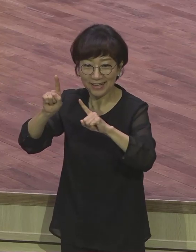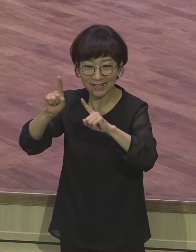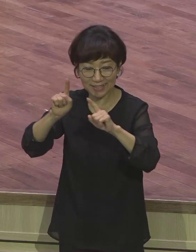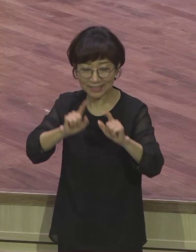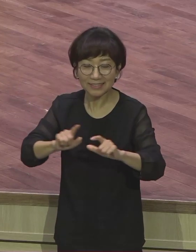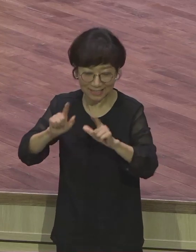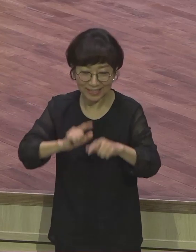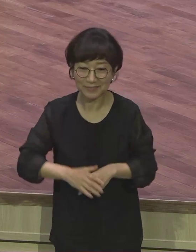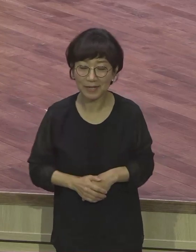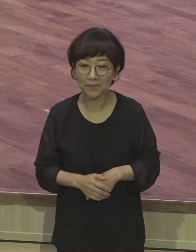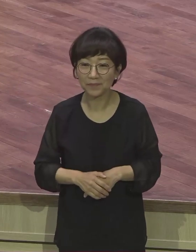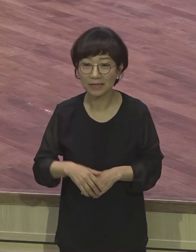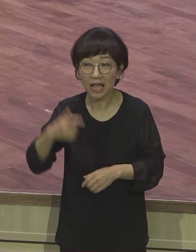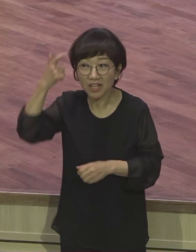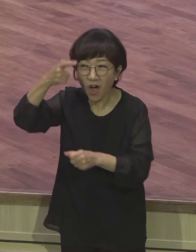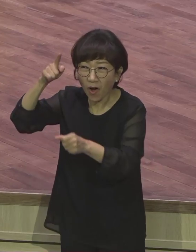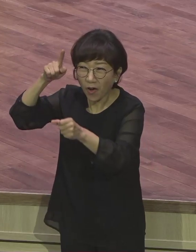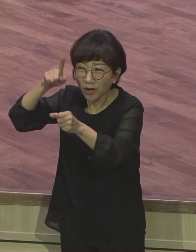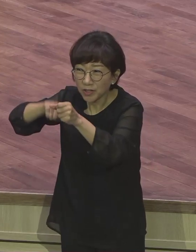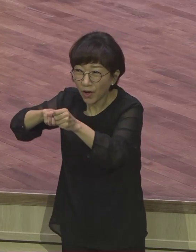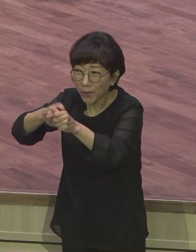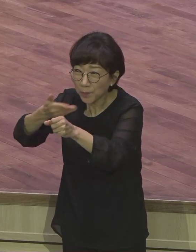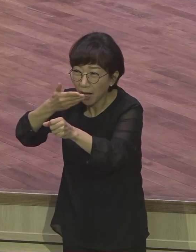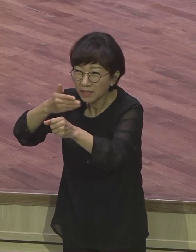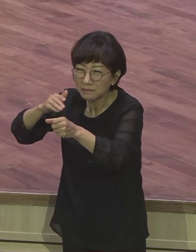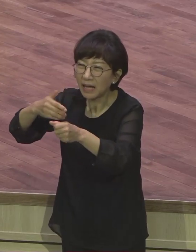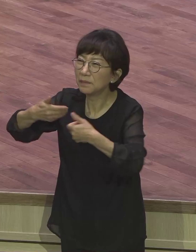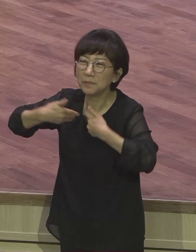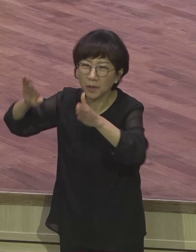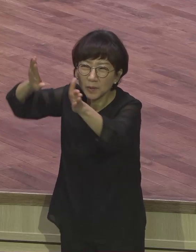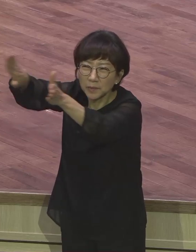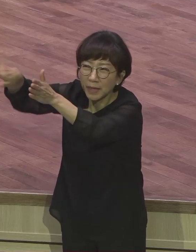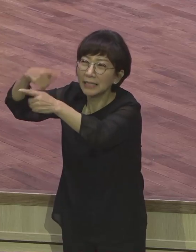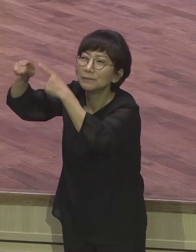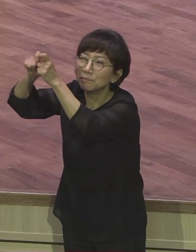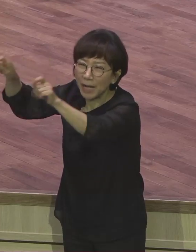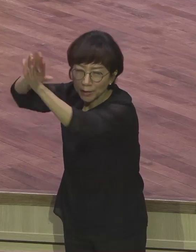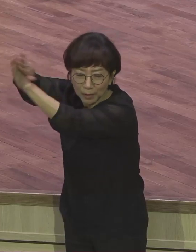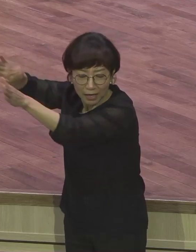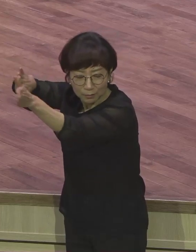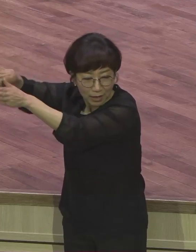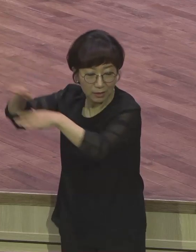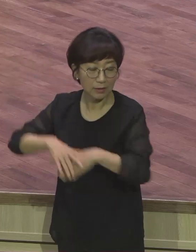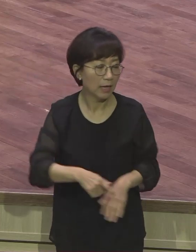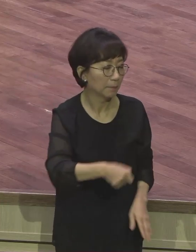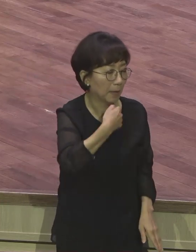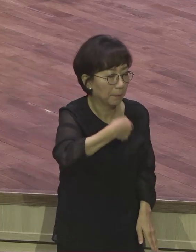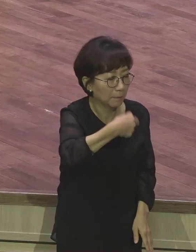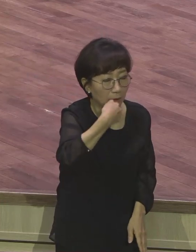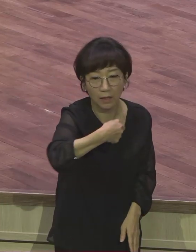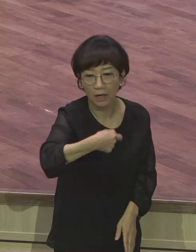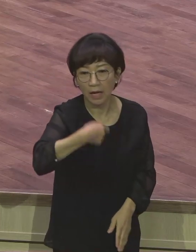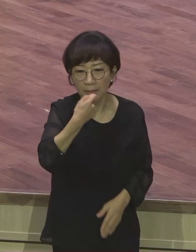영의 양식은 별 관심이 없고 전부 밥줄이에요. 밥줄 눈만 뜨면 돈